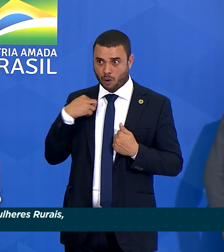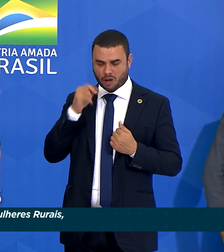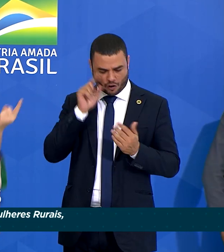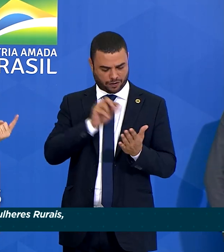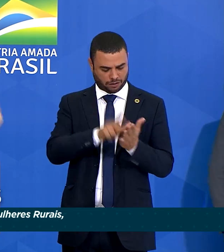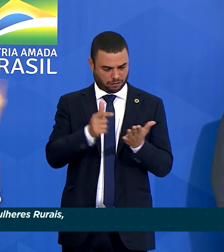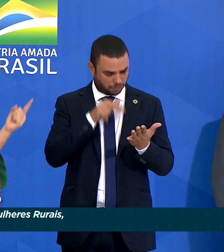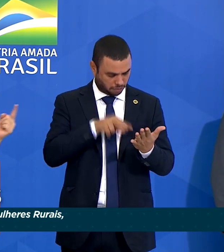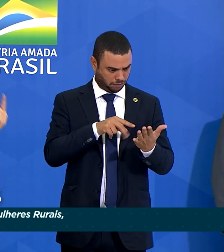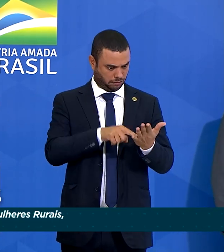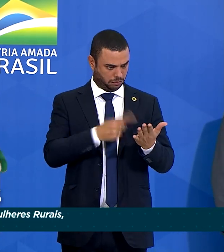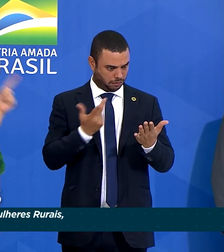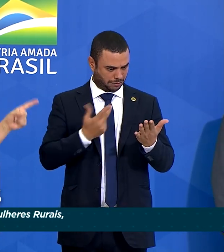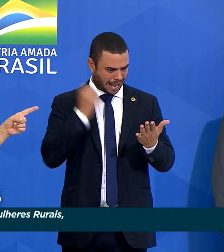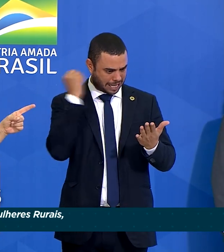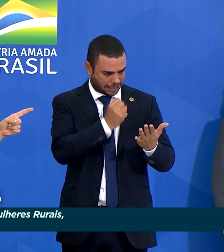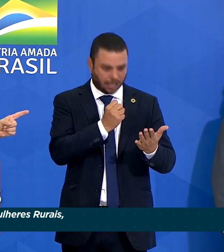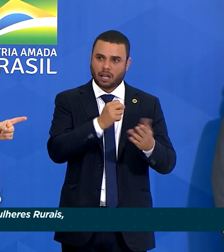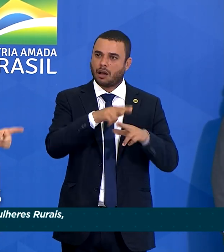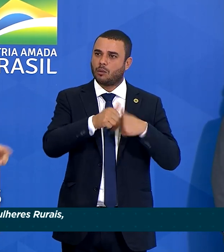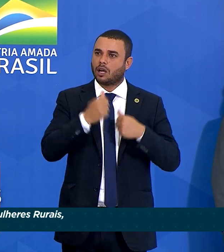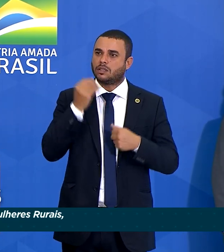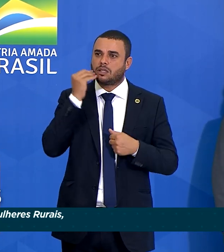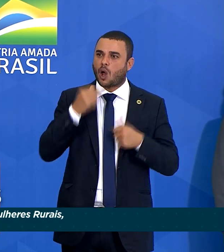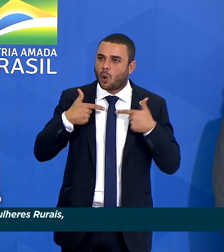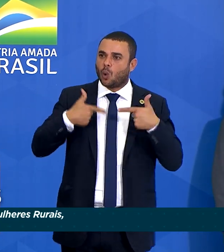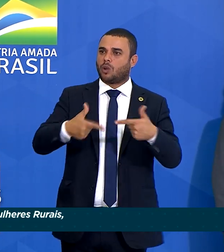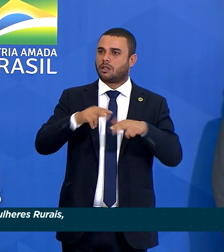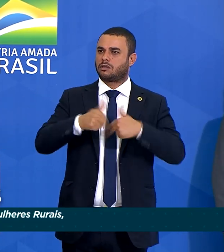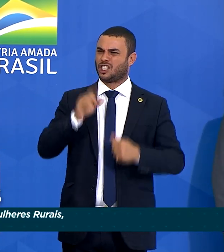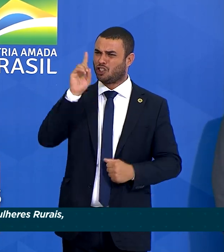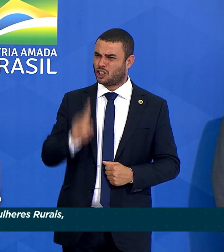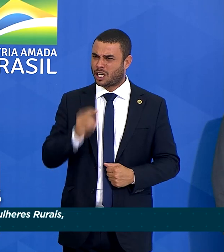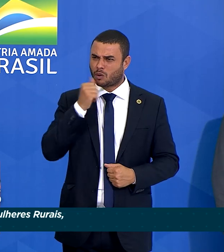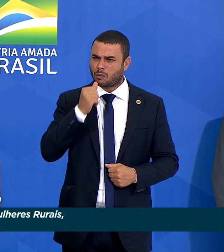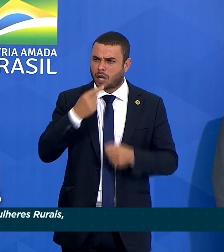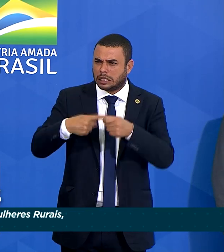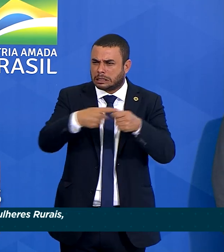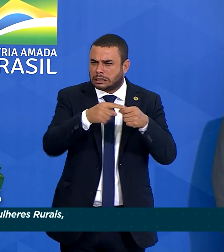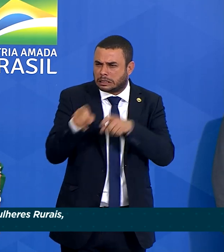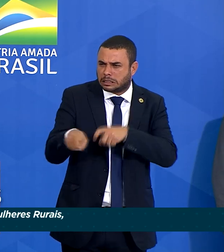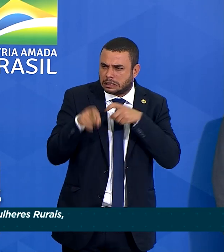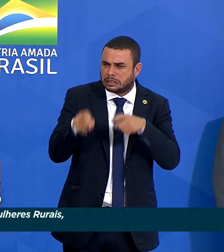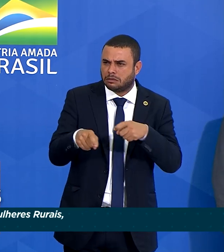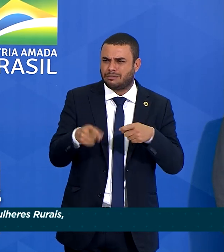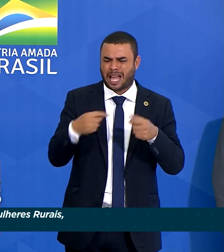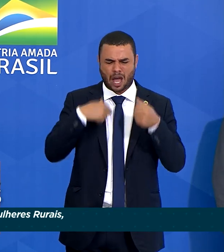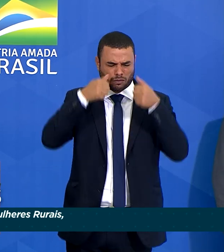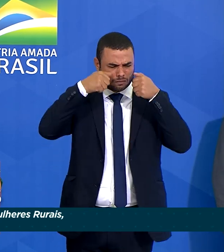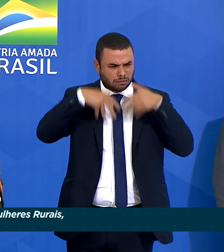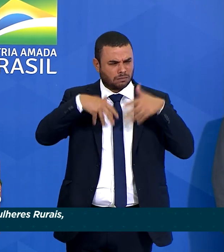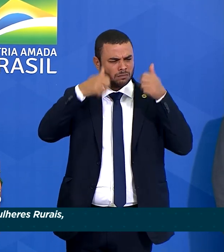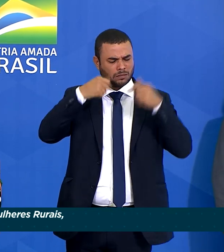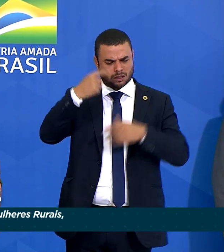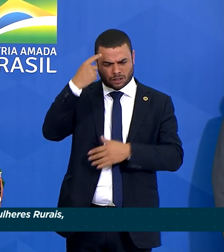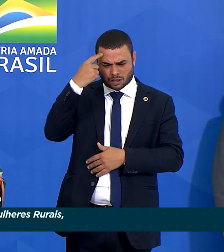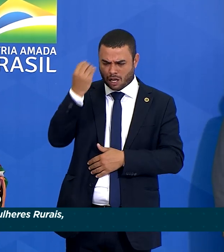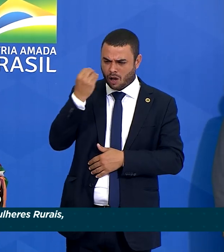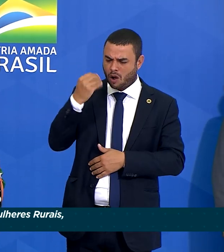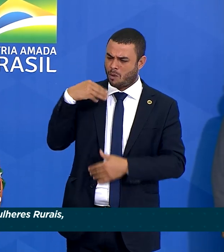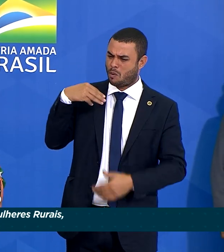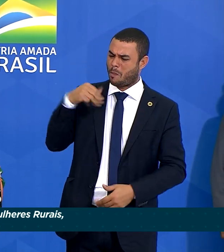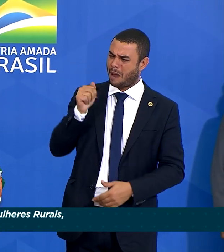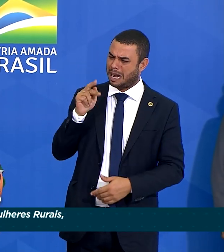assassinada Porque buscava direitos das mulheres do campo. Eu chorei muito e eu pensava, a Margarida tombou e tombou na frente de uma